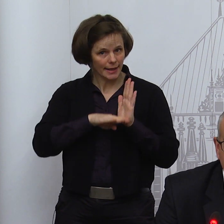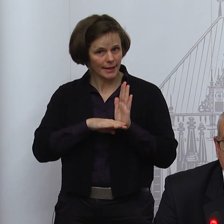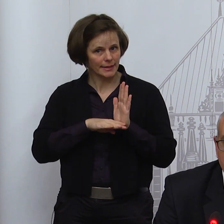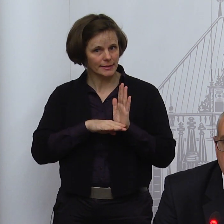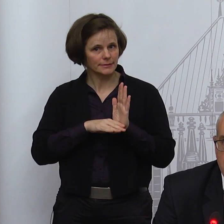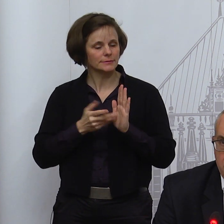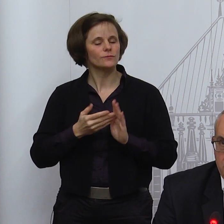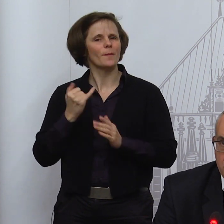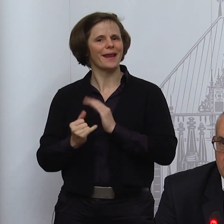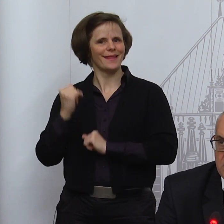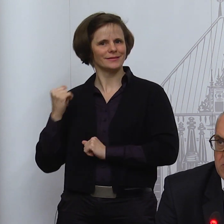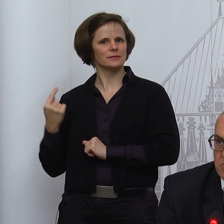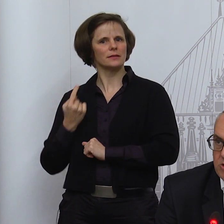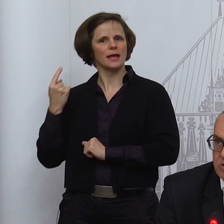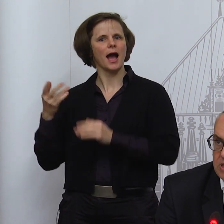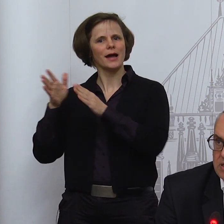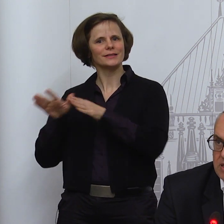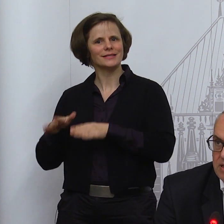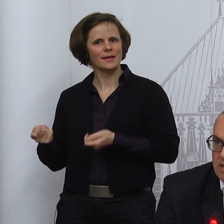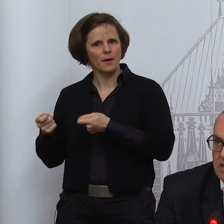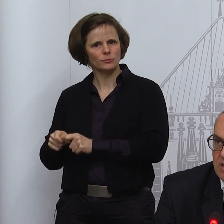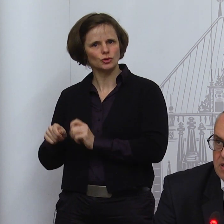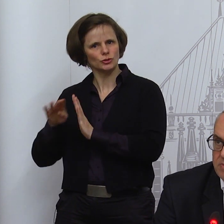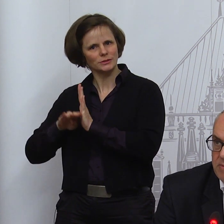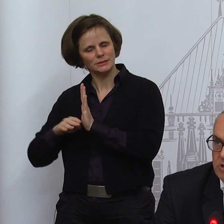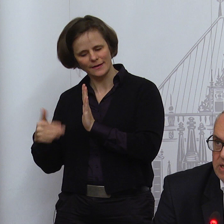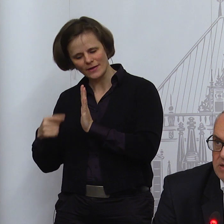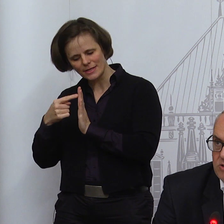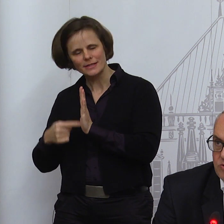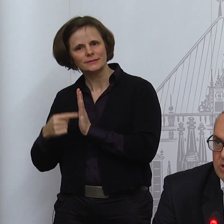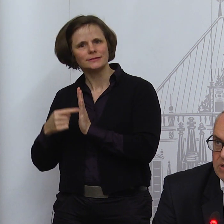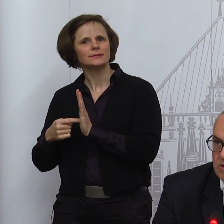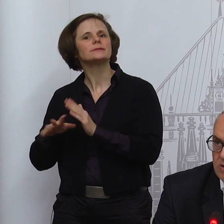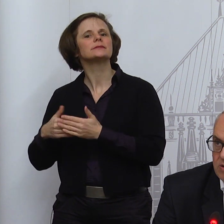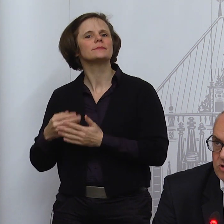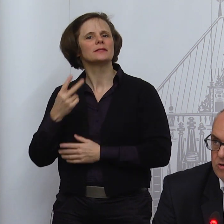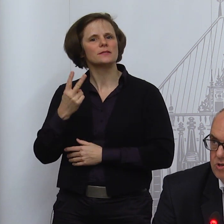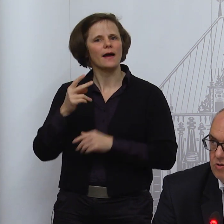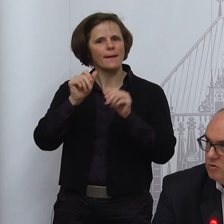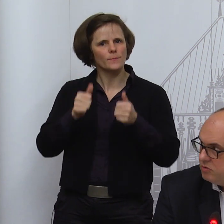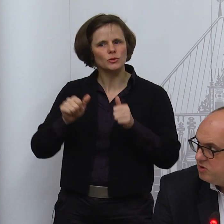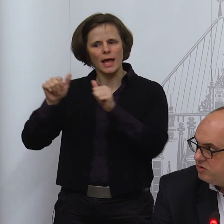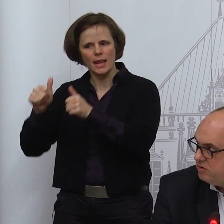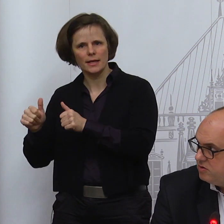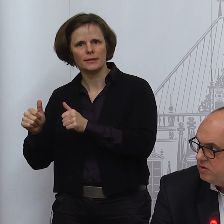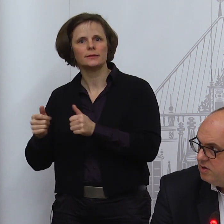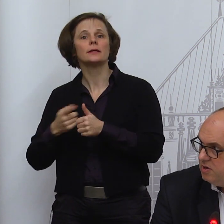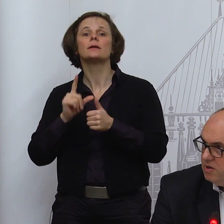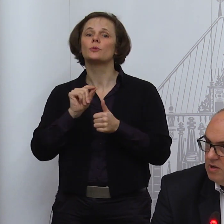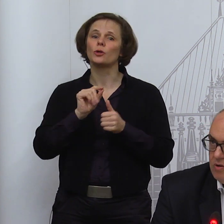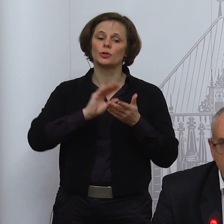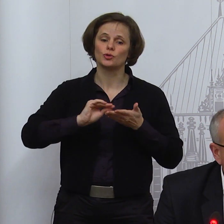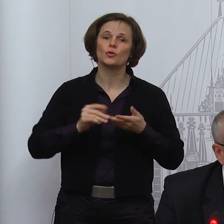vorzuschreiben. Der Dezemberbeschluss sagte ja, zwei Modelle, Schulen geschlossen und Notbetreuung.